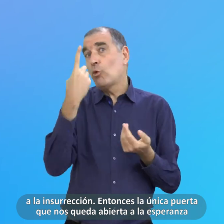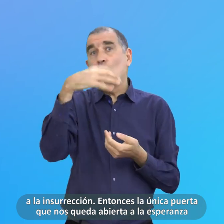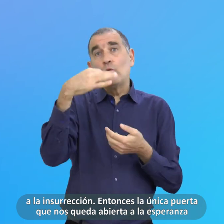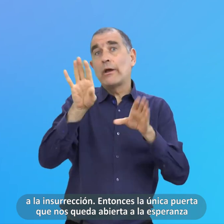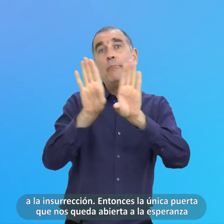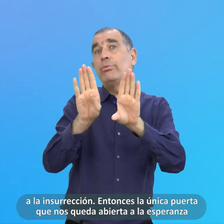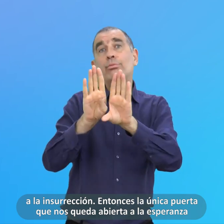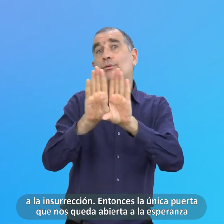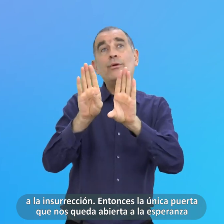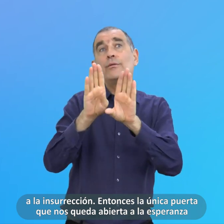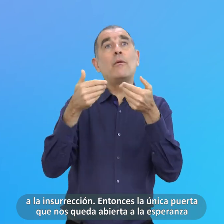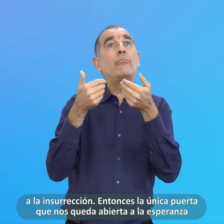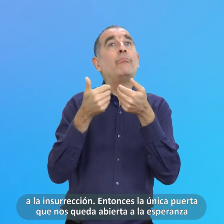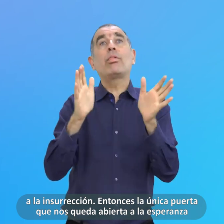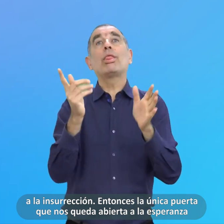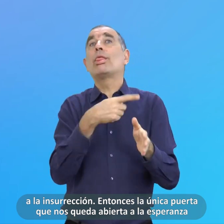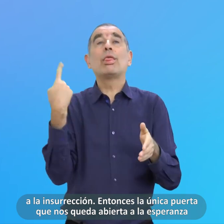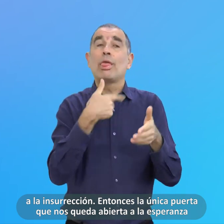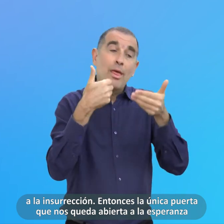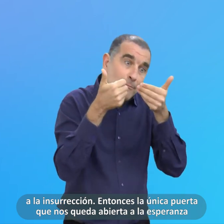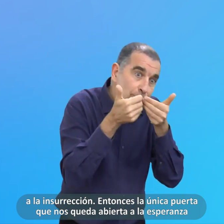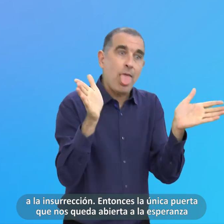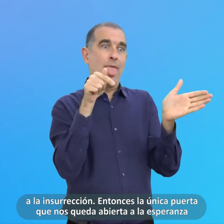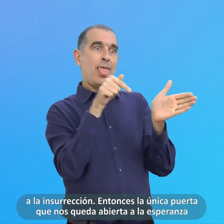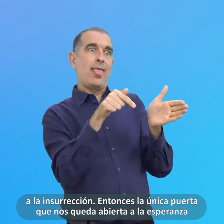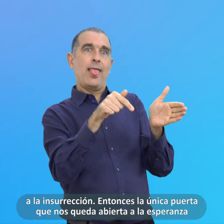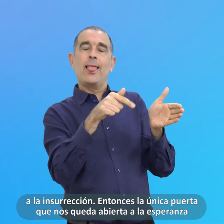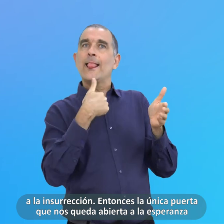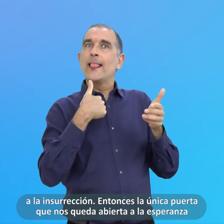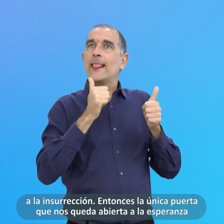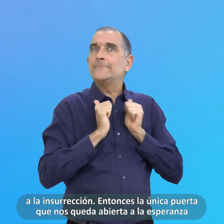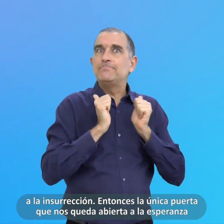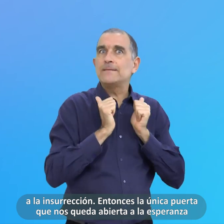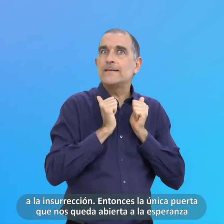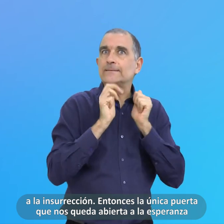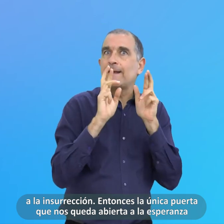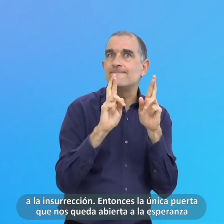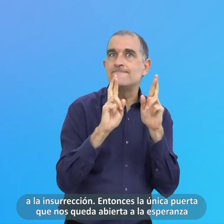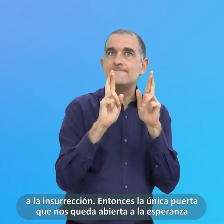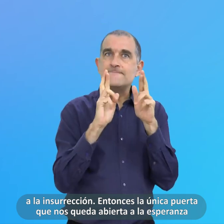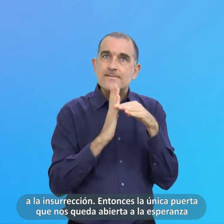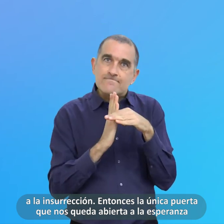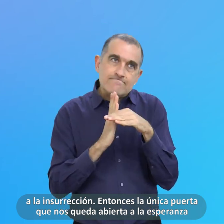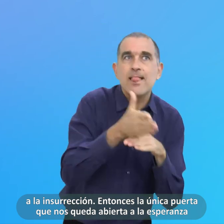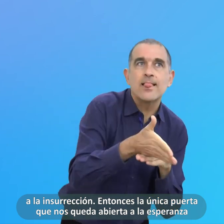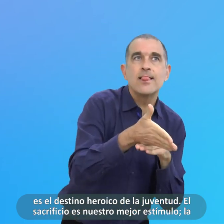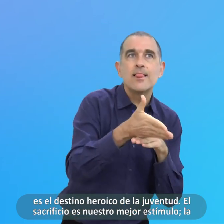Es El Destino Heroico De La Juventud El Sacrificio